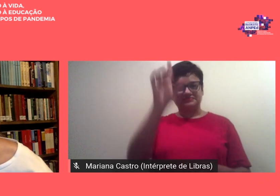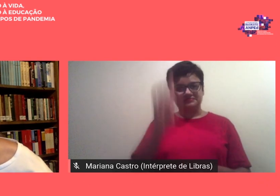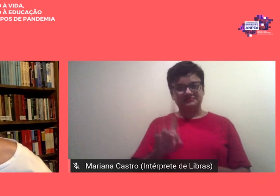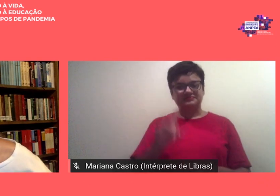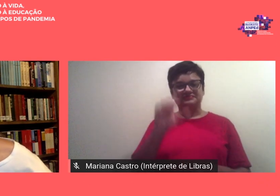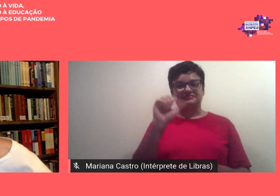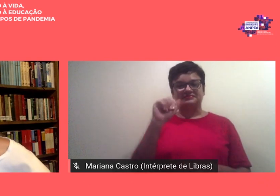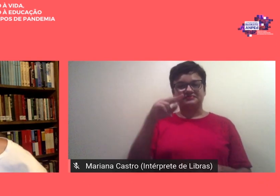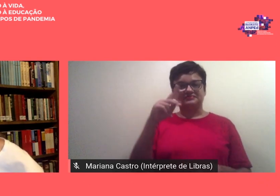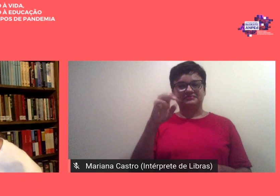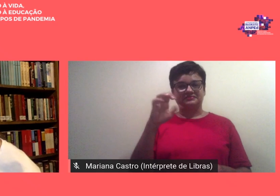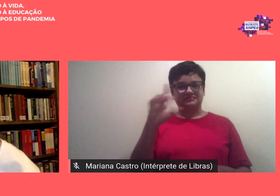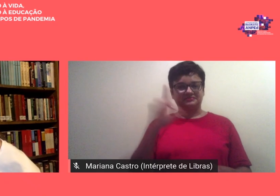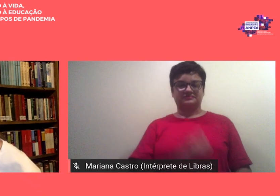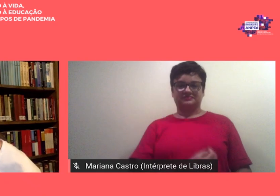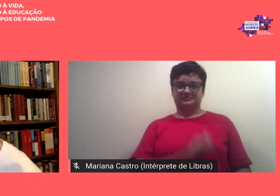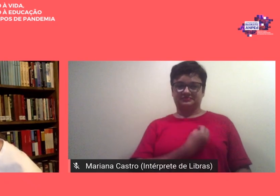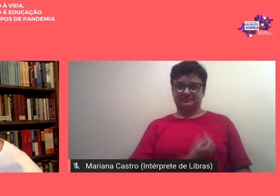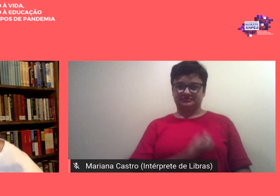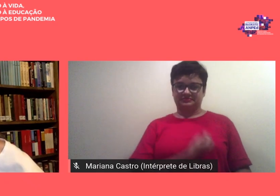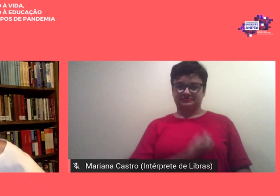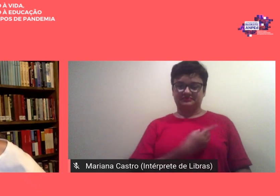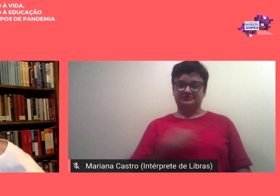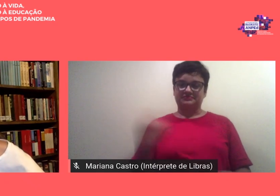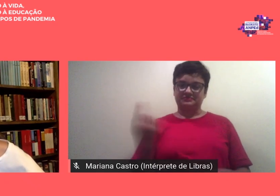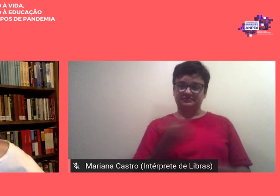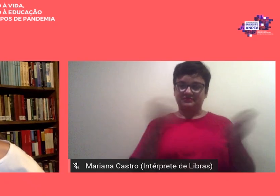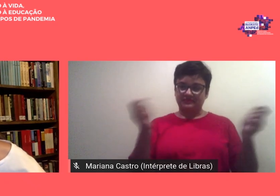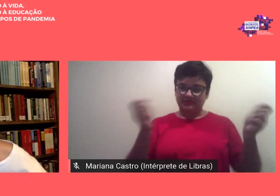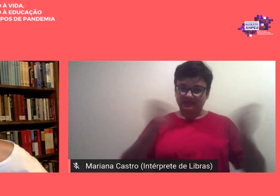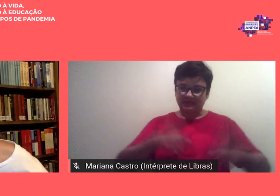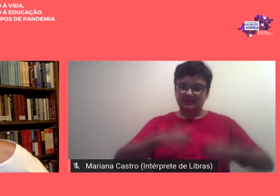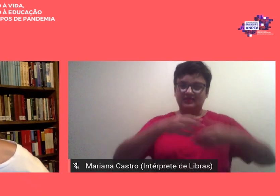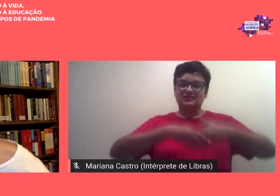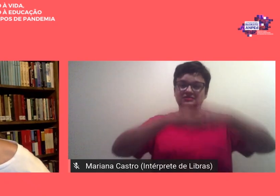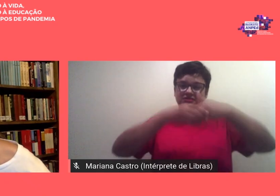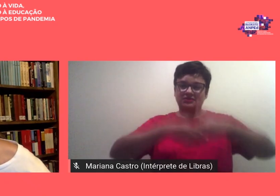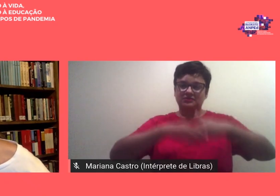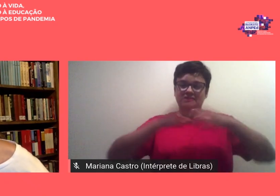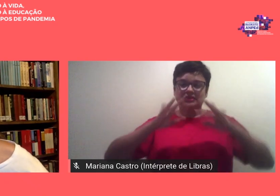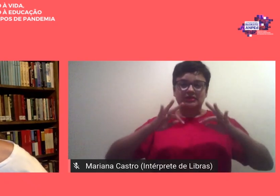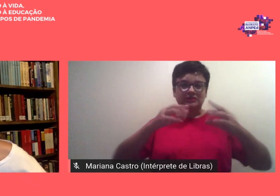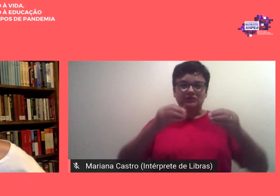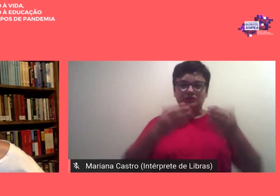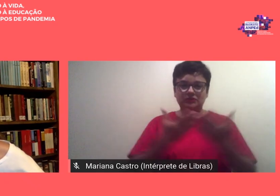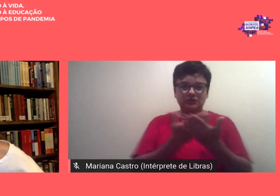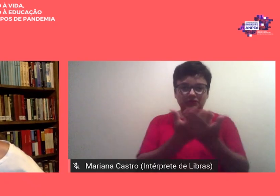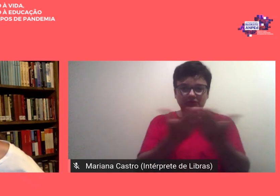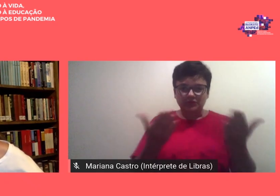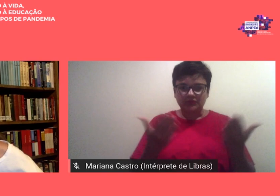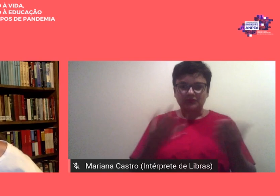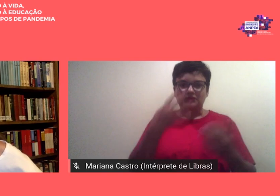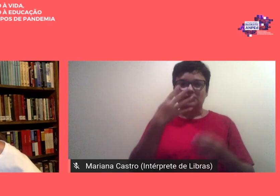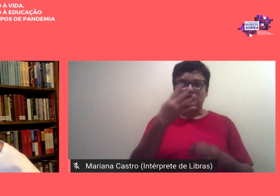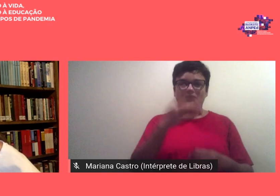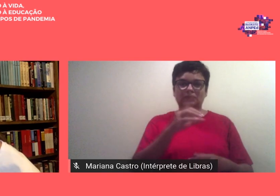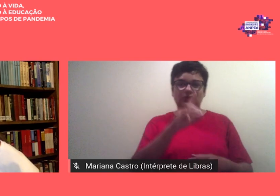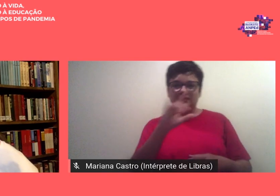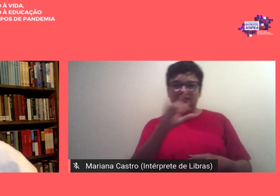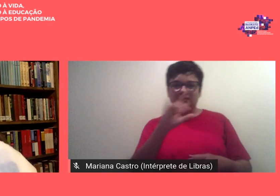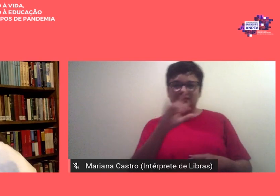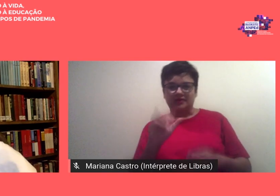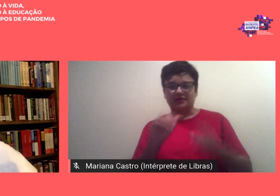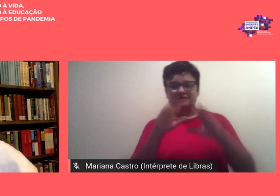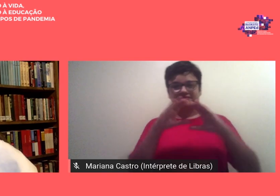Presente para poder saudar a todos vocês que estiveram conosco nesses quatro dias de evento